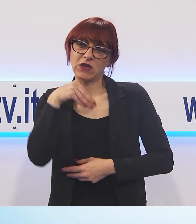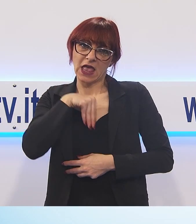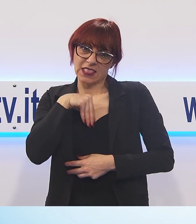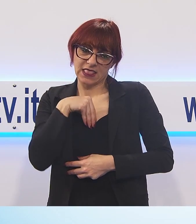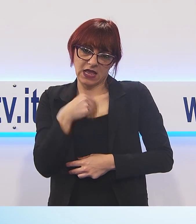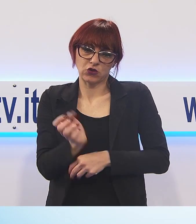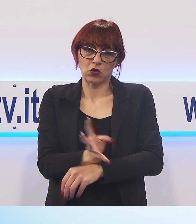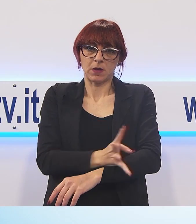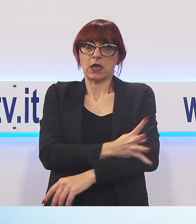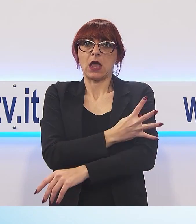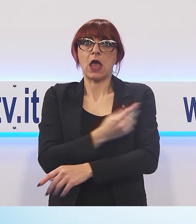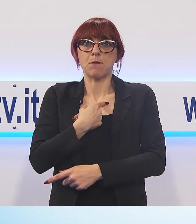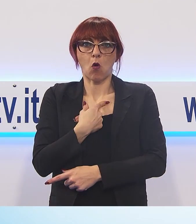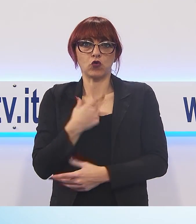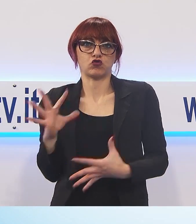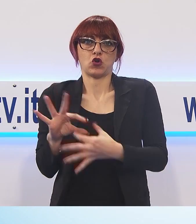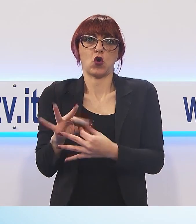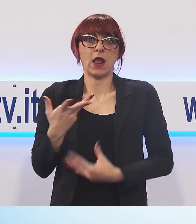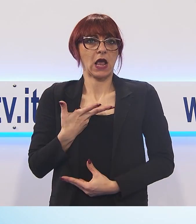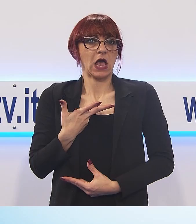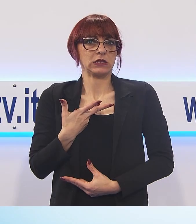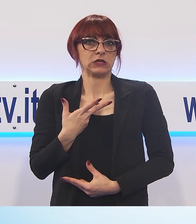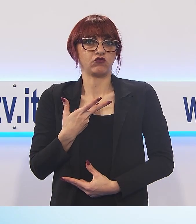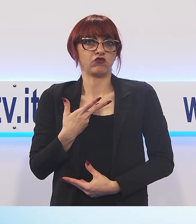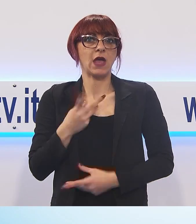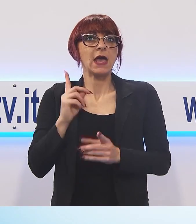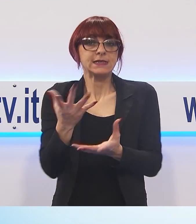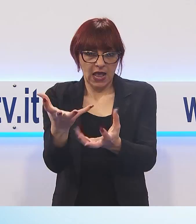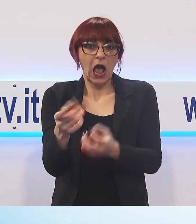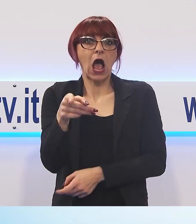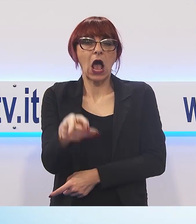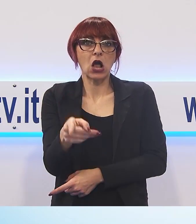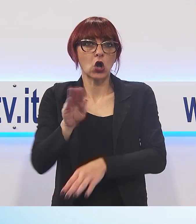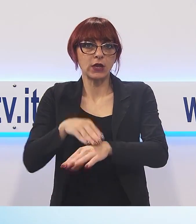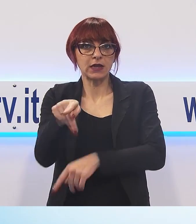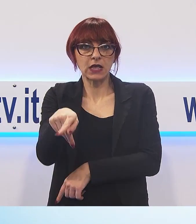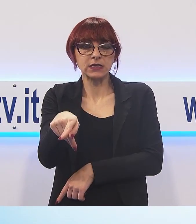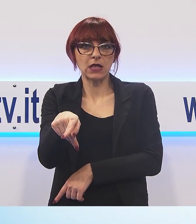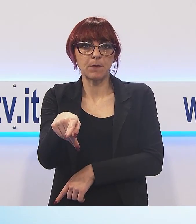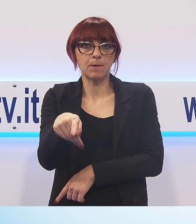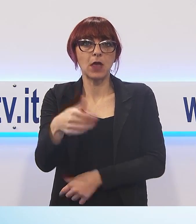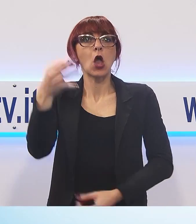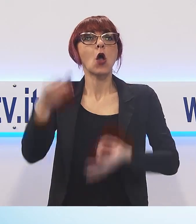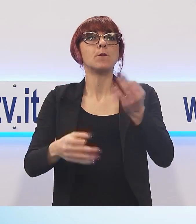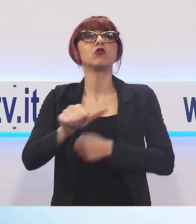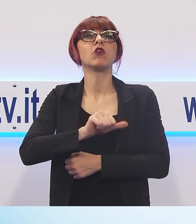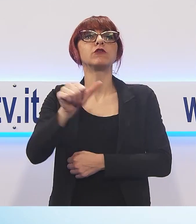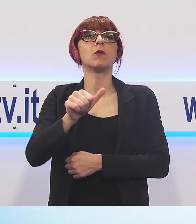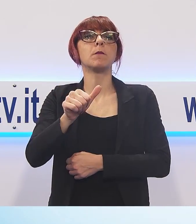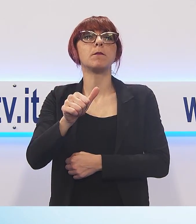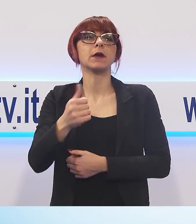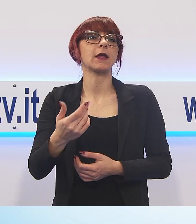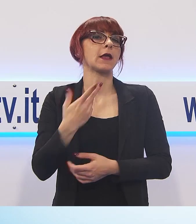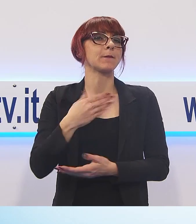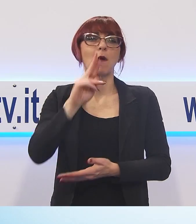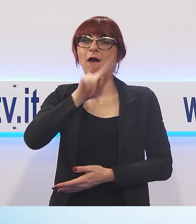19 dicembre. Se venisse accolta la questione di nullità, salterebbe tutto il processo di primo grado e si tornerebbe indietro di cinque anni. Uno